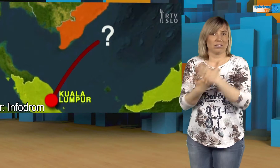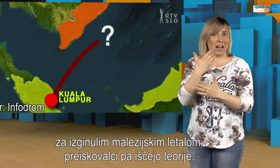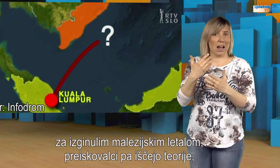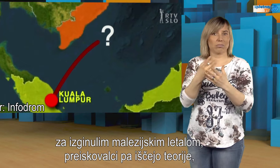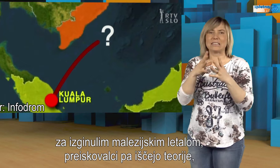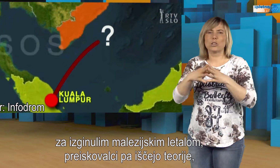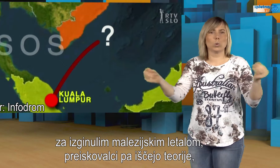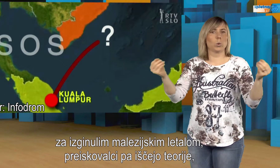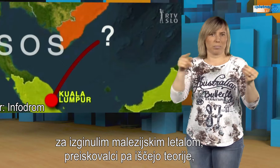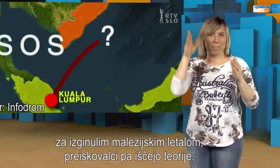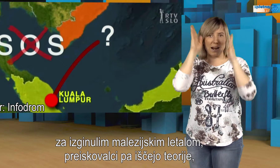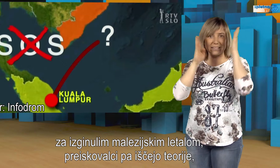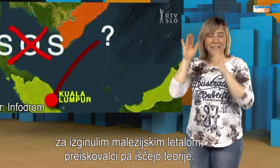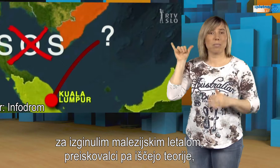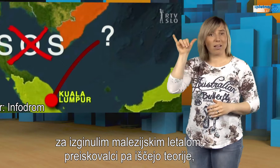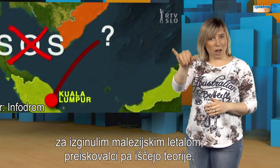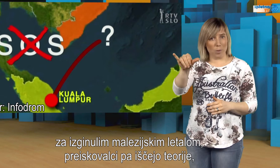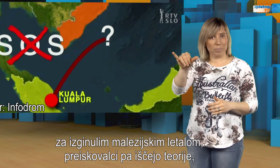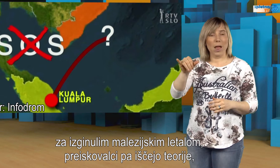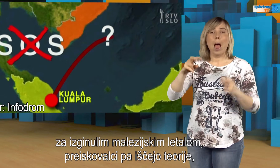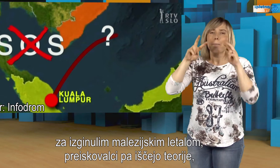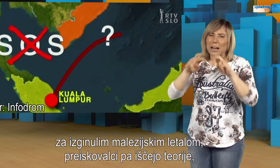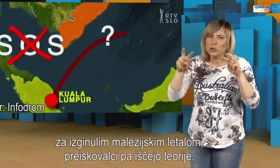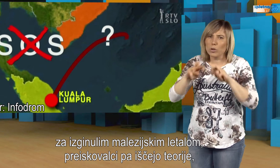previskovalci pa iščejo teorije, kaj se je zgodilo z letalom.